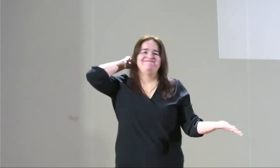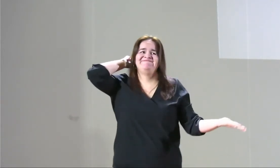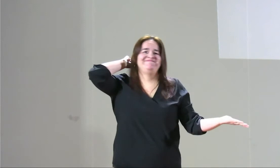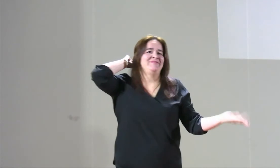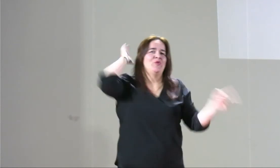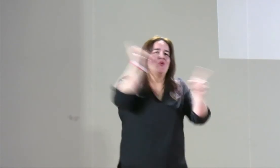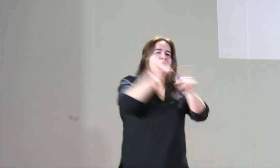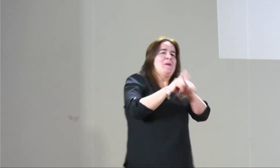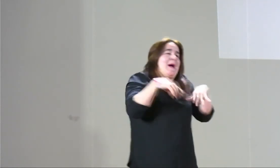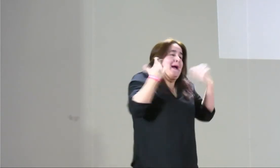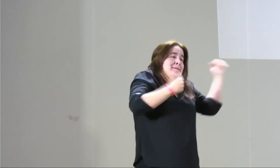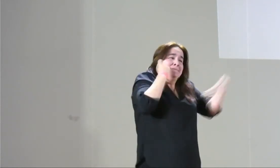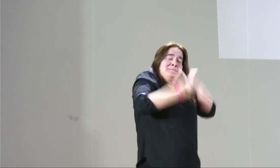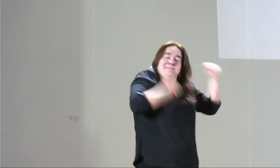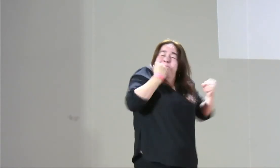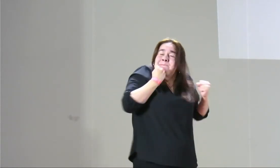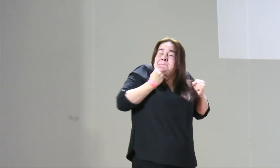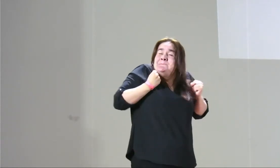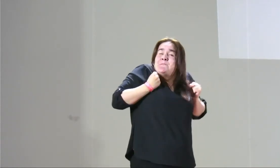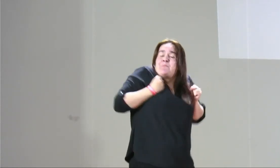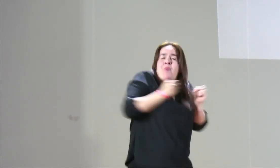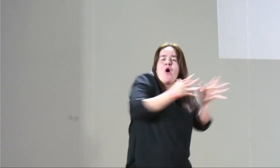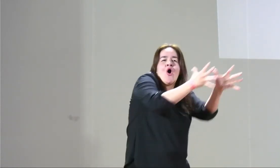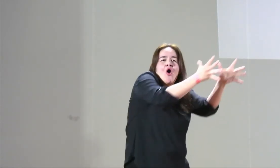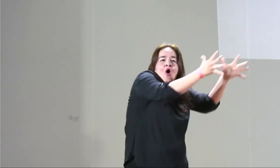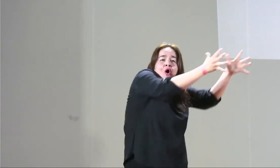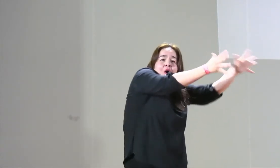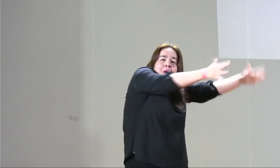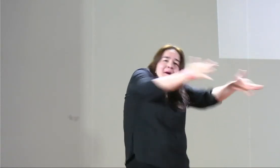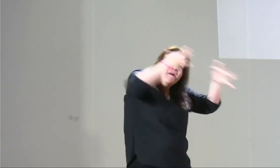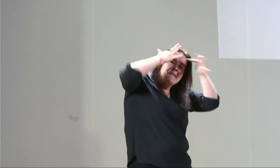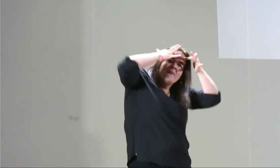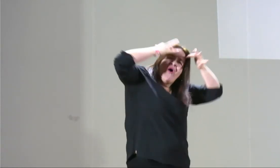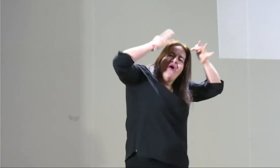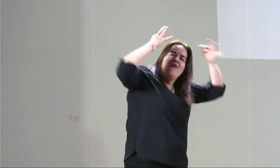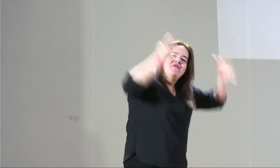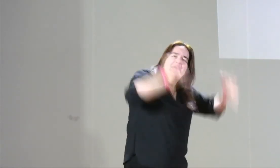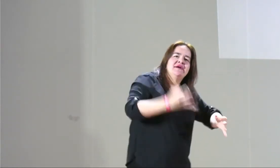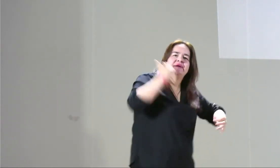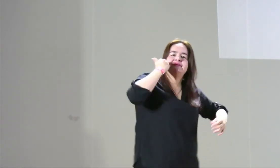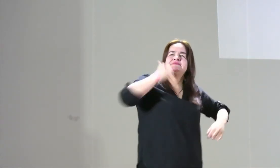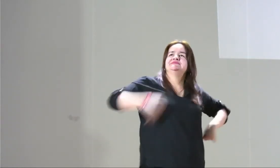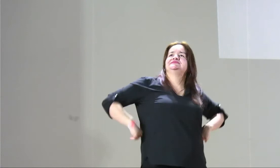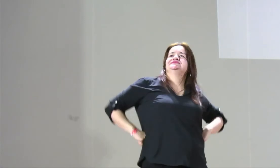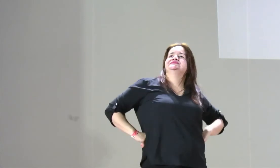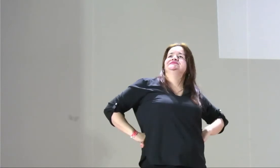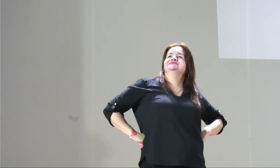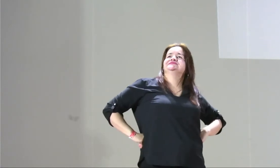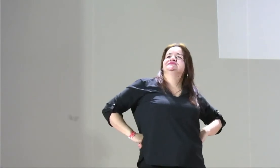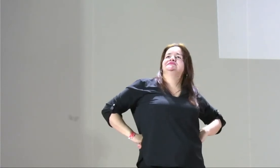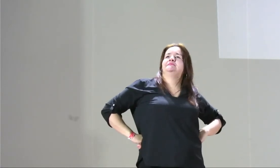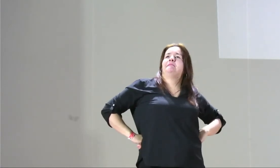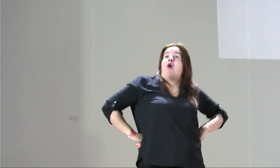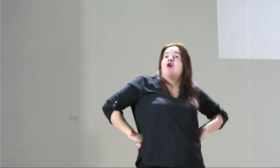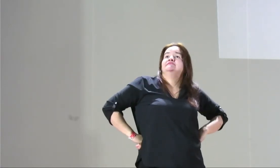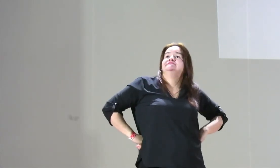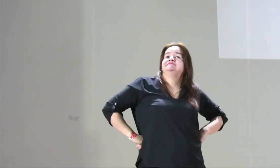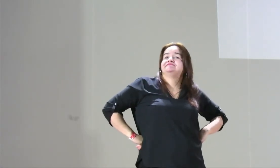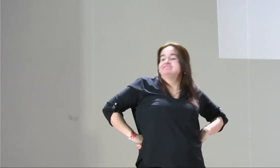hombre ese deseo sexual que tienen que están allí que dicen necesito necesito desahogarme